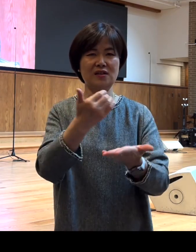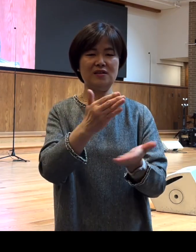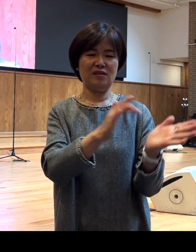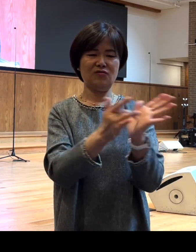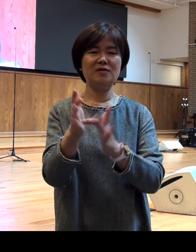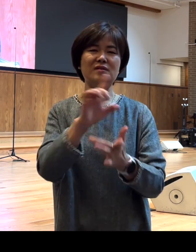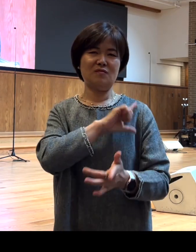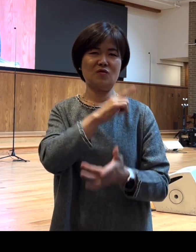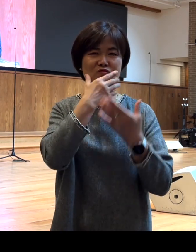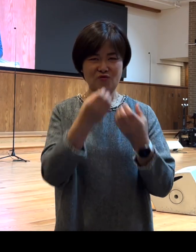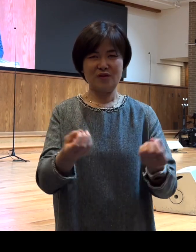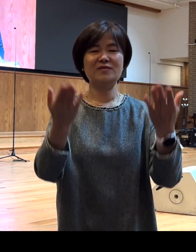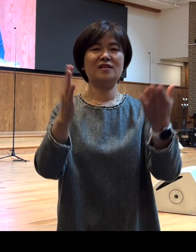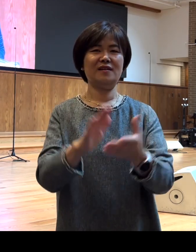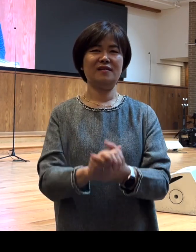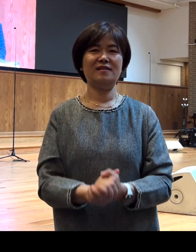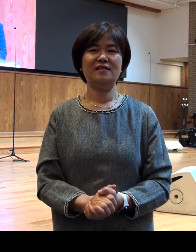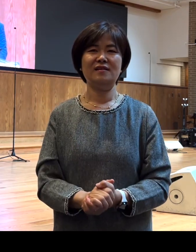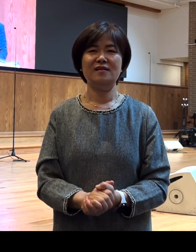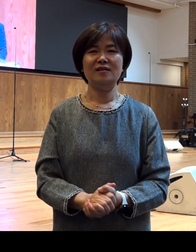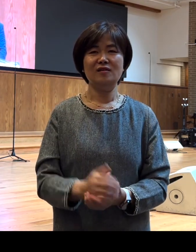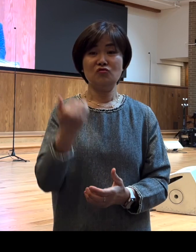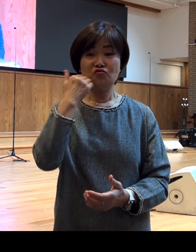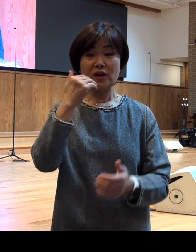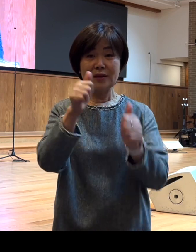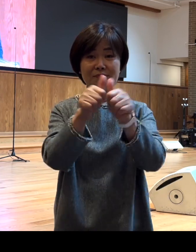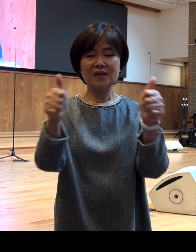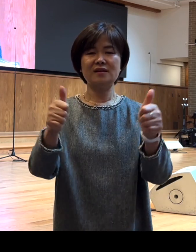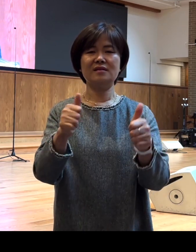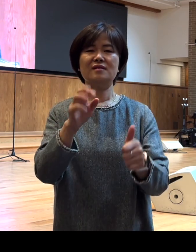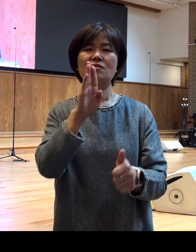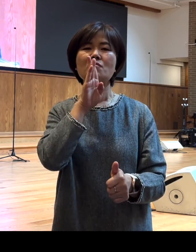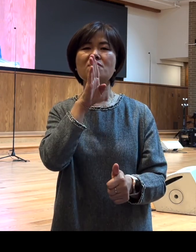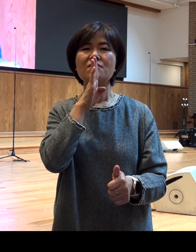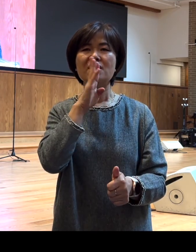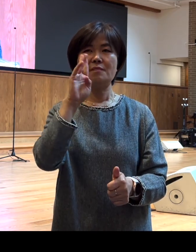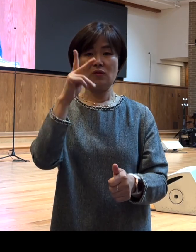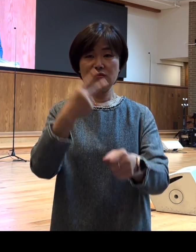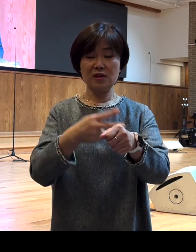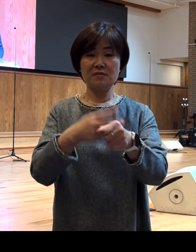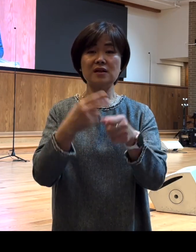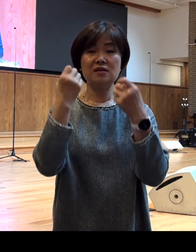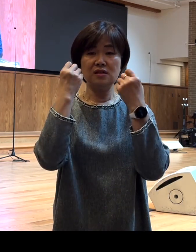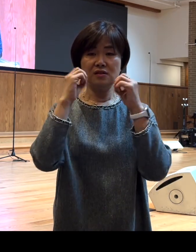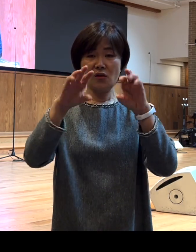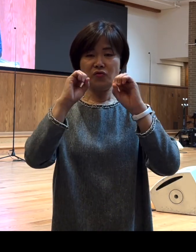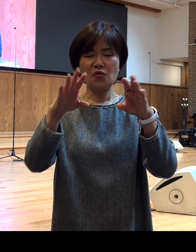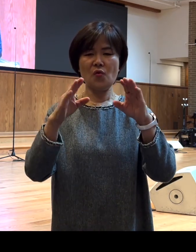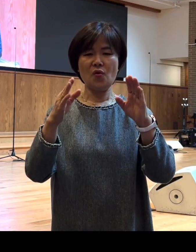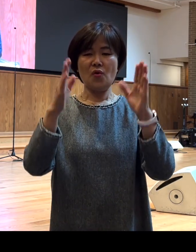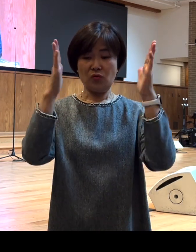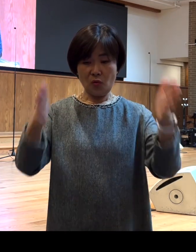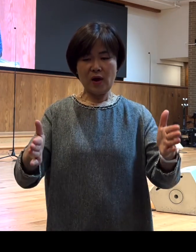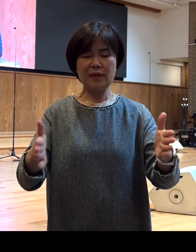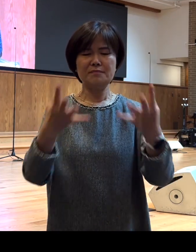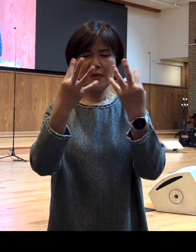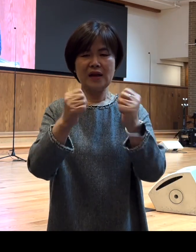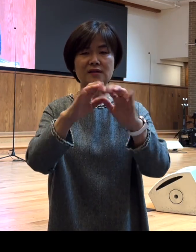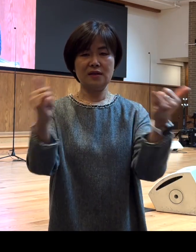그럼 누가는 단지 사도 바울이 선교 여정에서 많은 사람들과 동행한